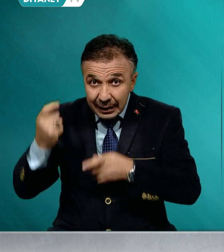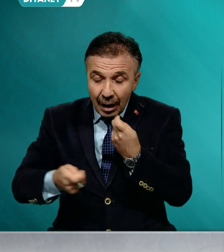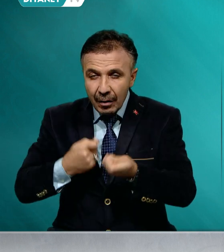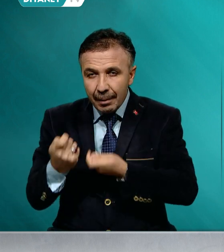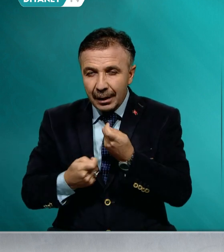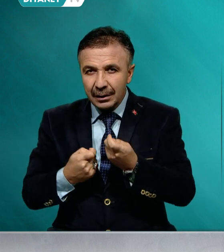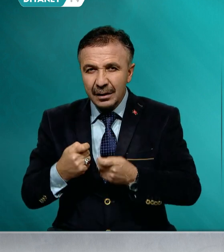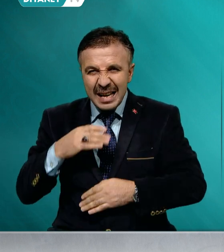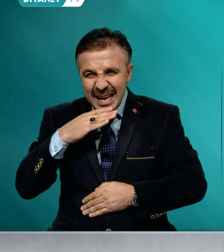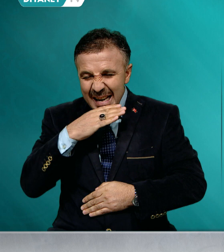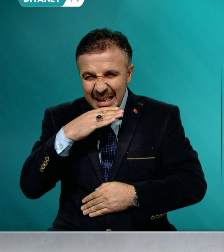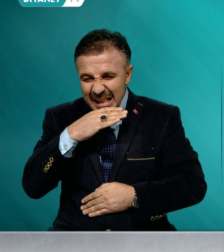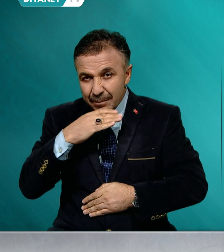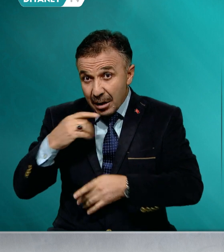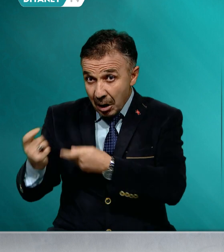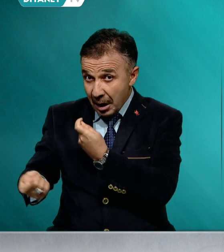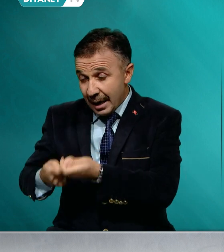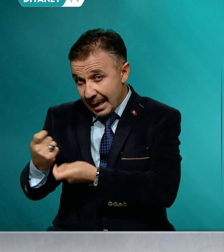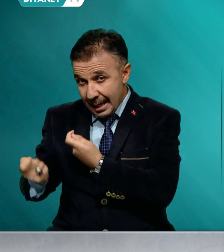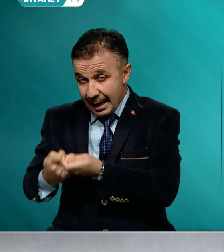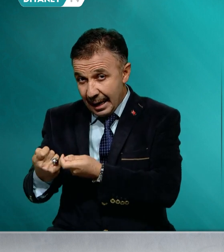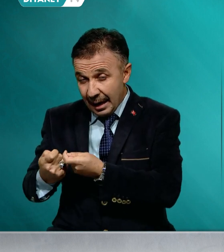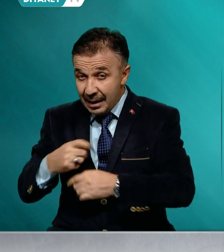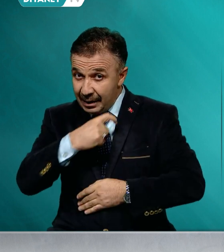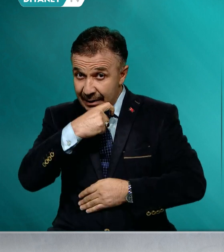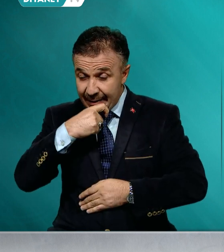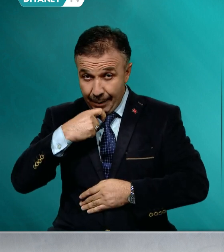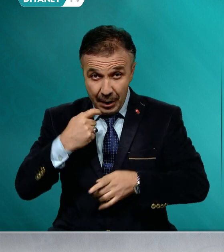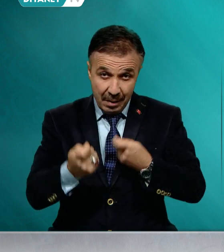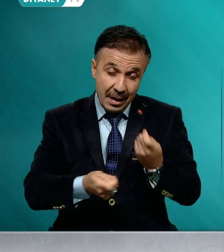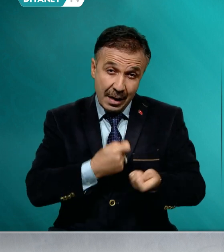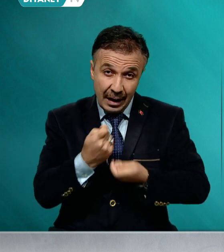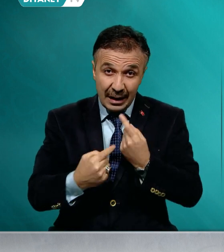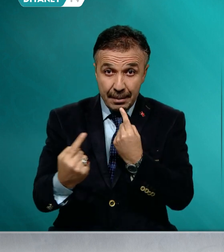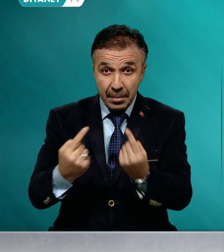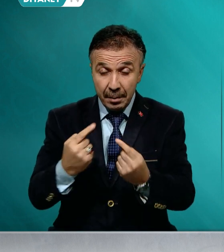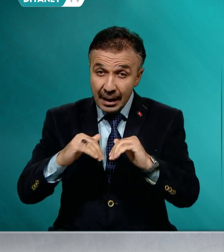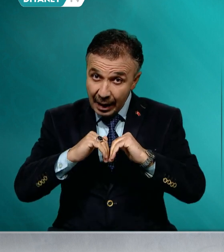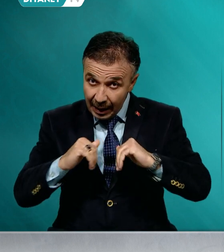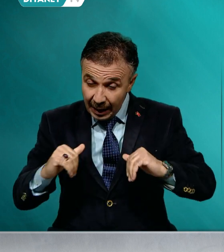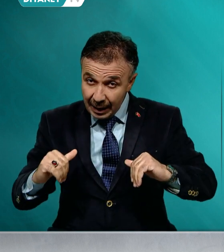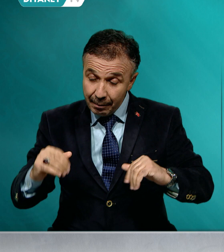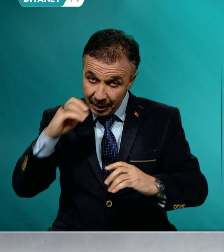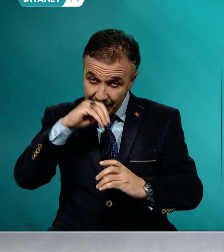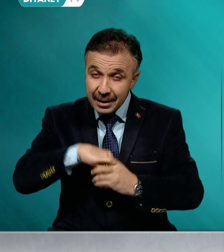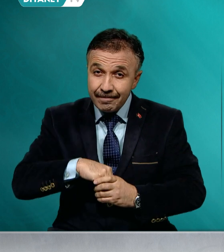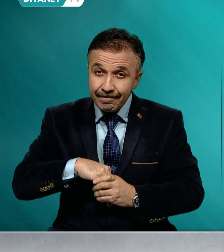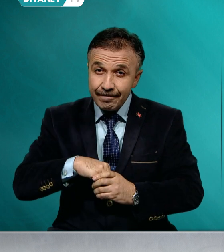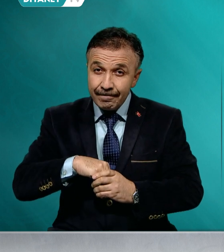İstismar hareketleriyle samimi gayretleri birbirinden ayırt etmek için teyakkuzda